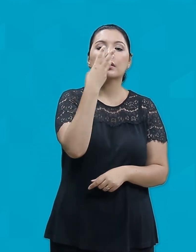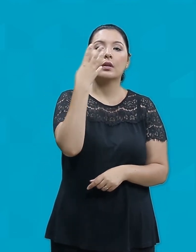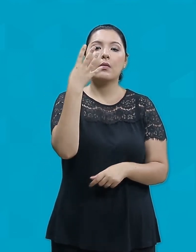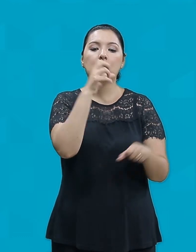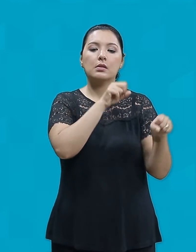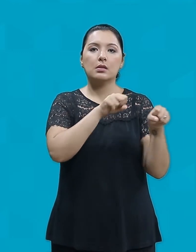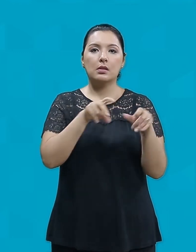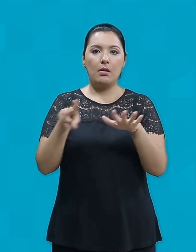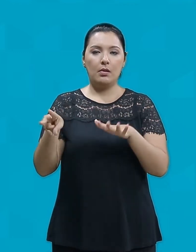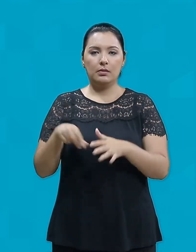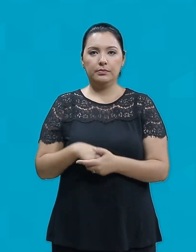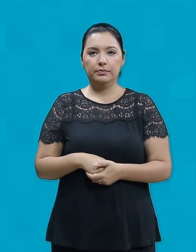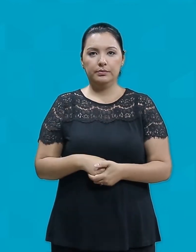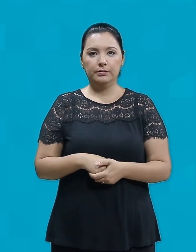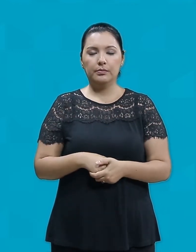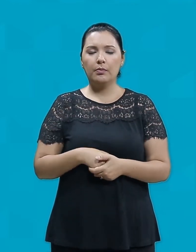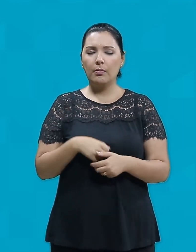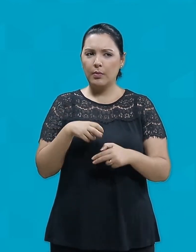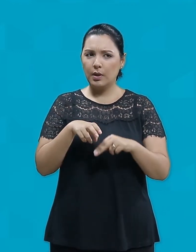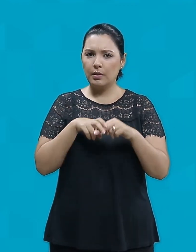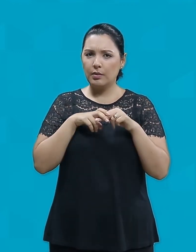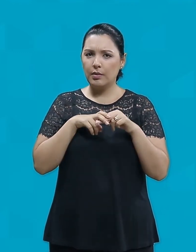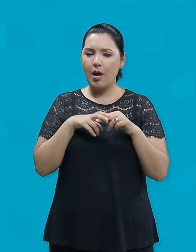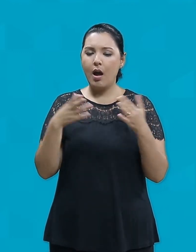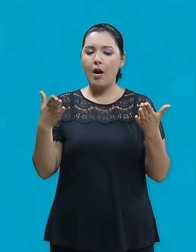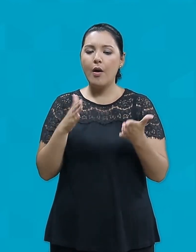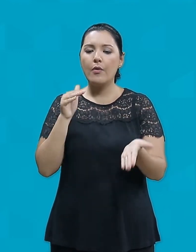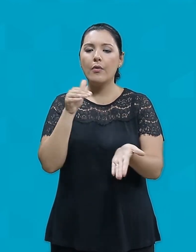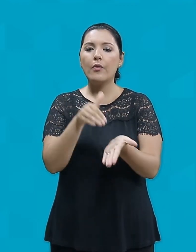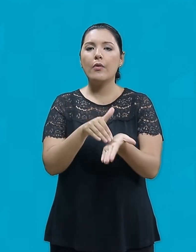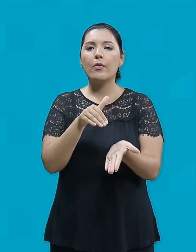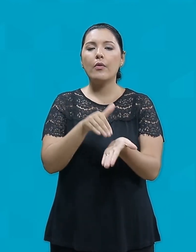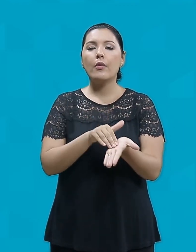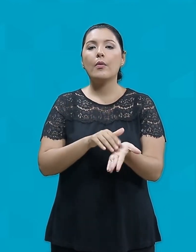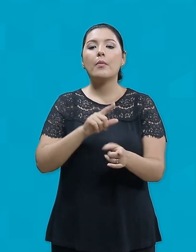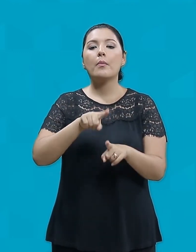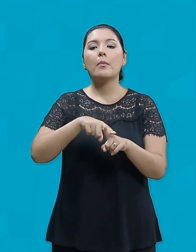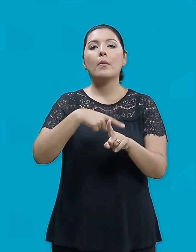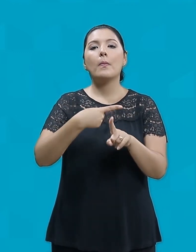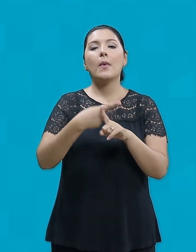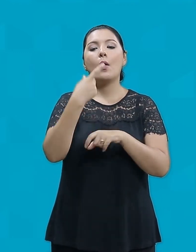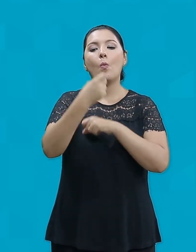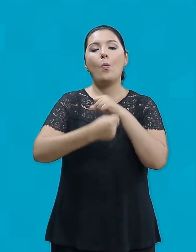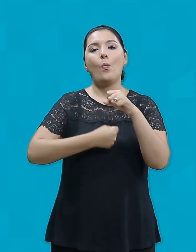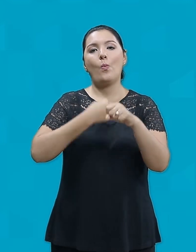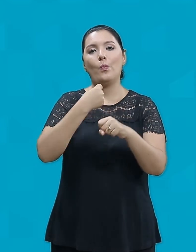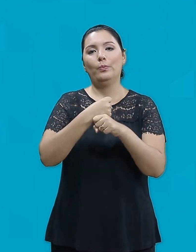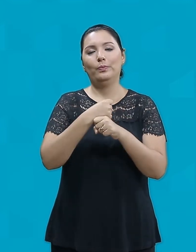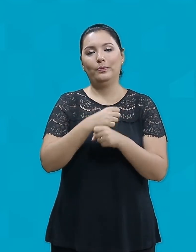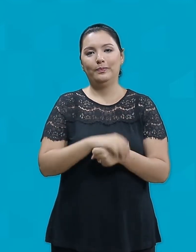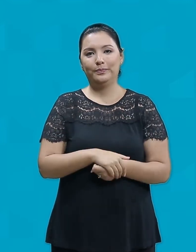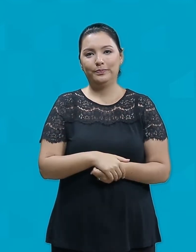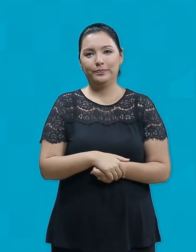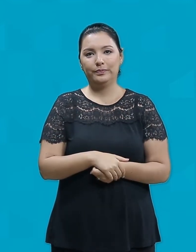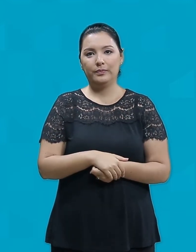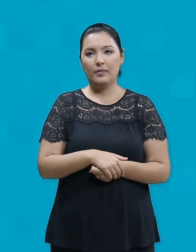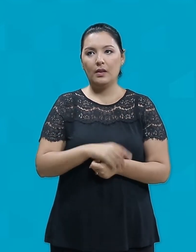Portanto, estamos chegando ao final de mais um ano litúrgico Na próxima semana,